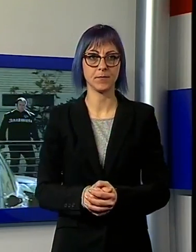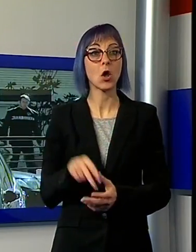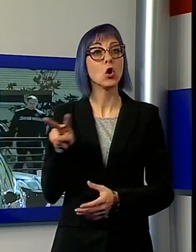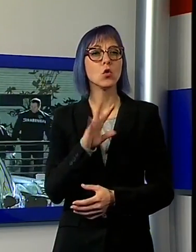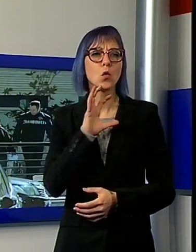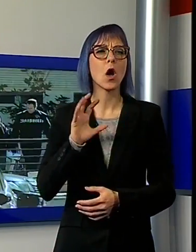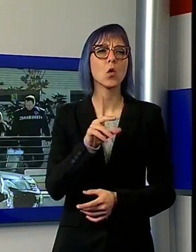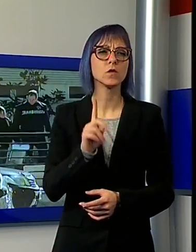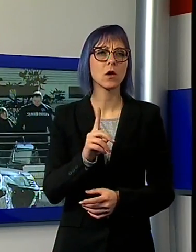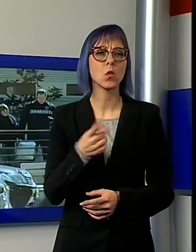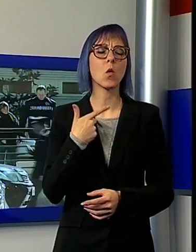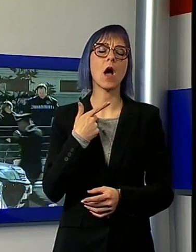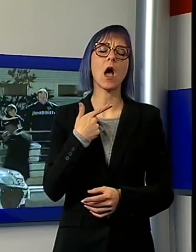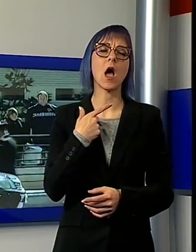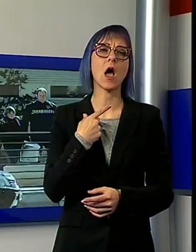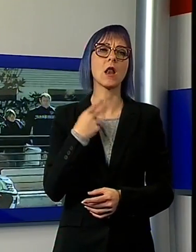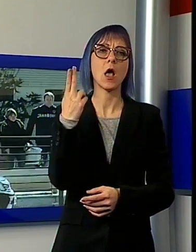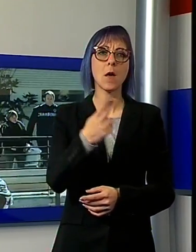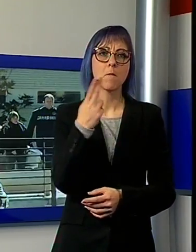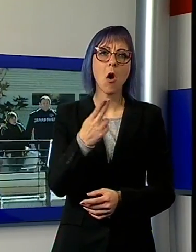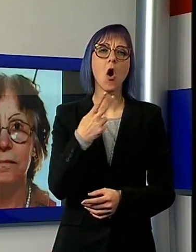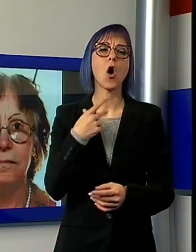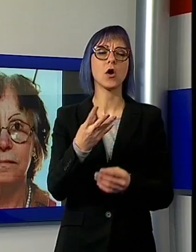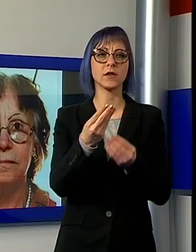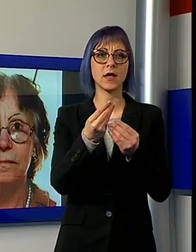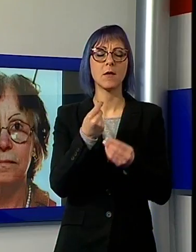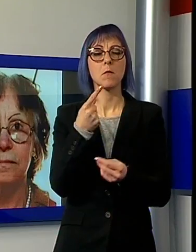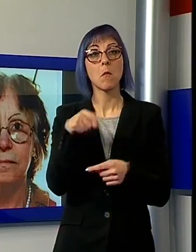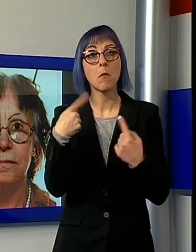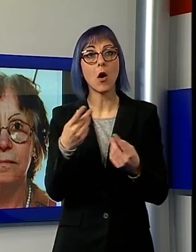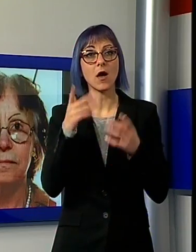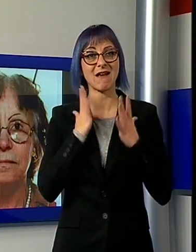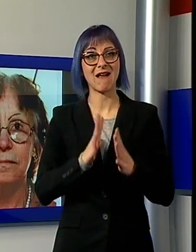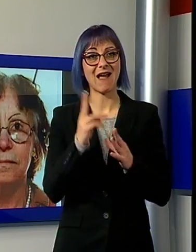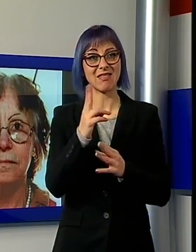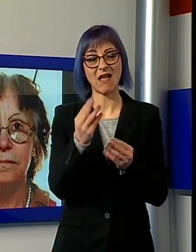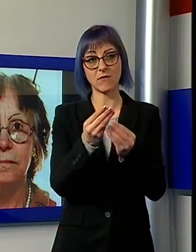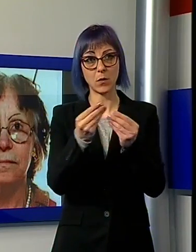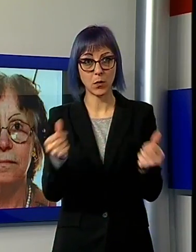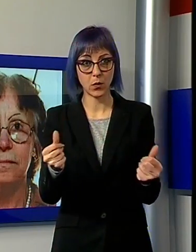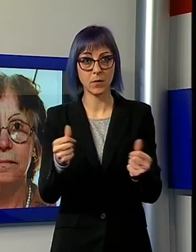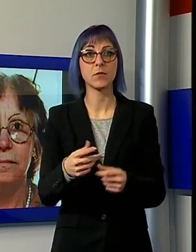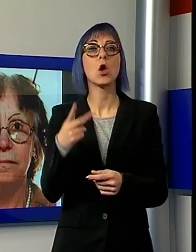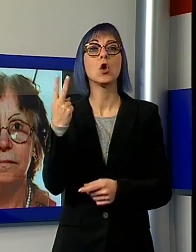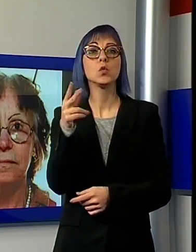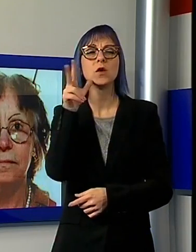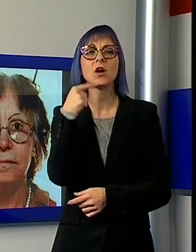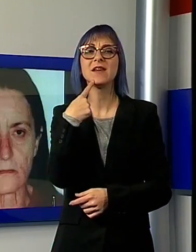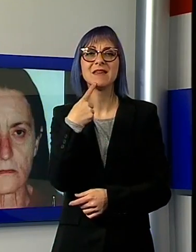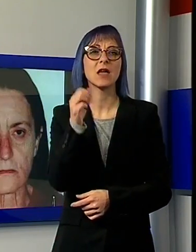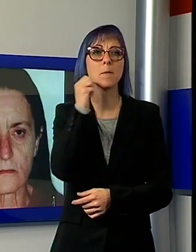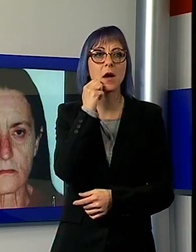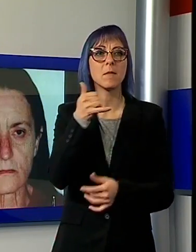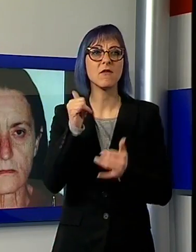Velia Carmazzi e Maddalena Semeraro, le due donne, madre e figlia, scomparse da Torre del Lago nell'agosto del 2010 e mai